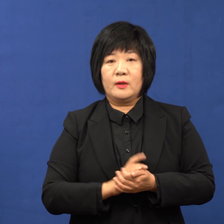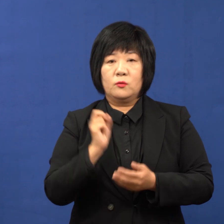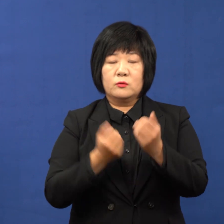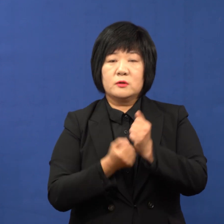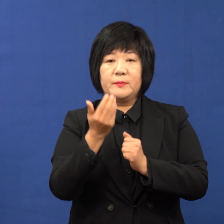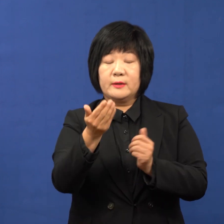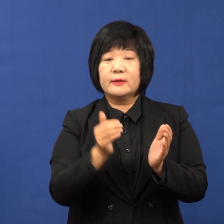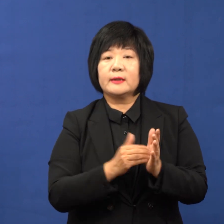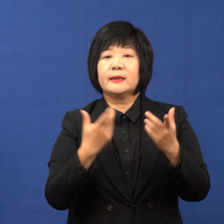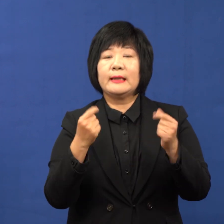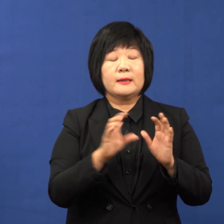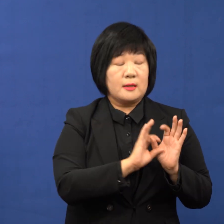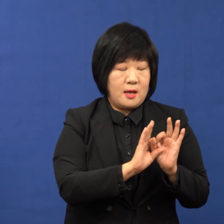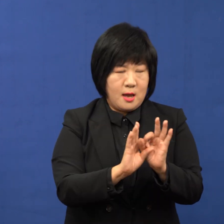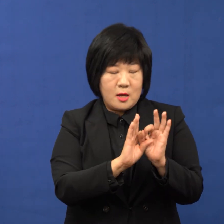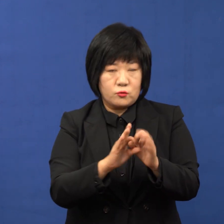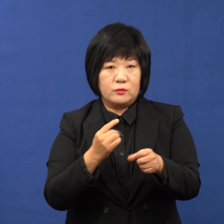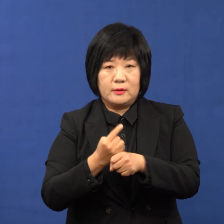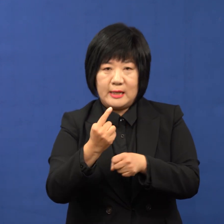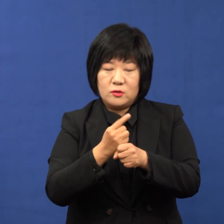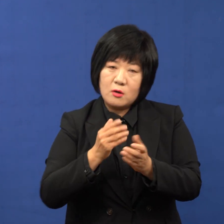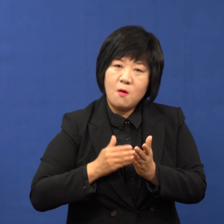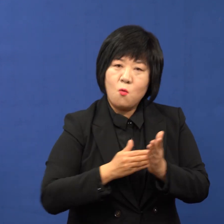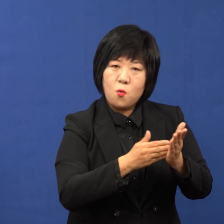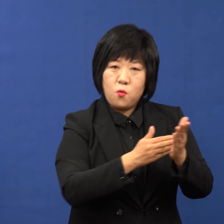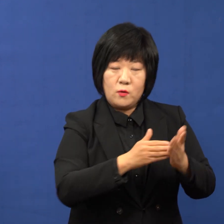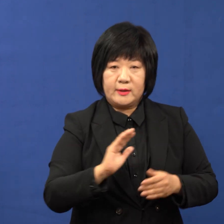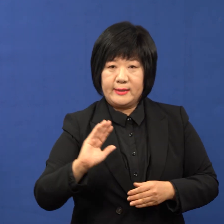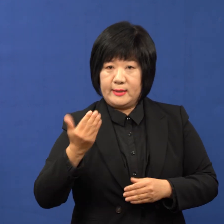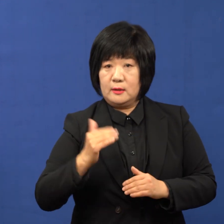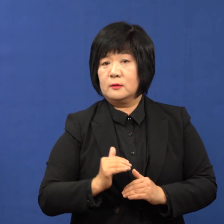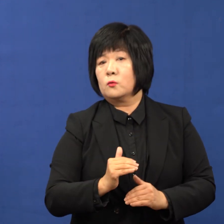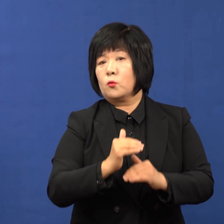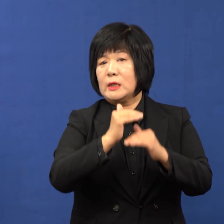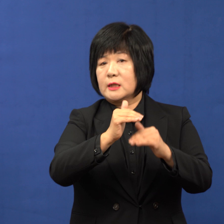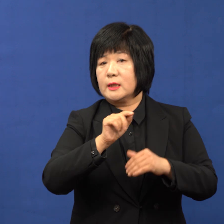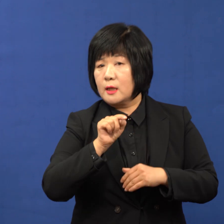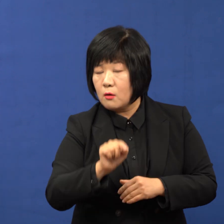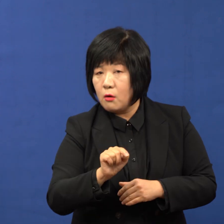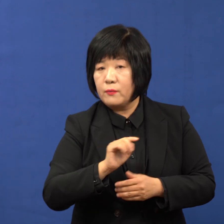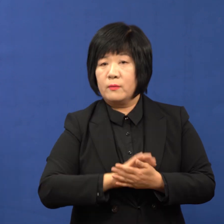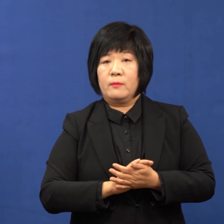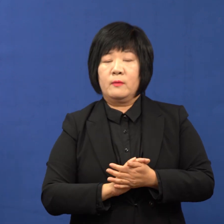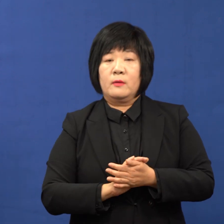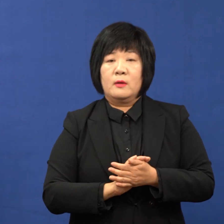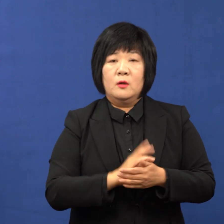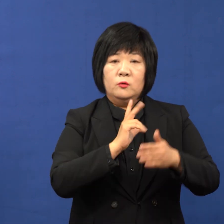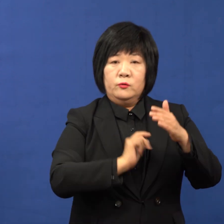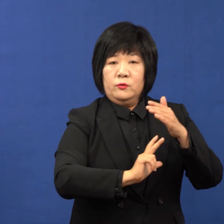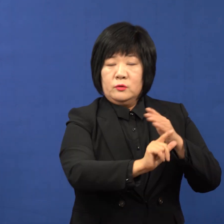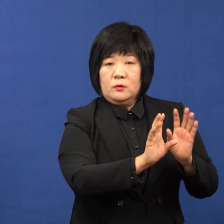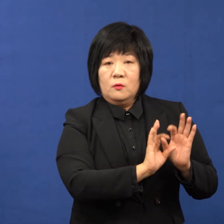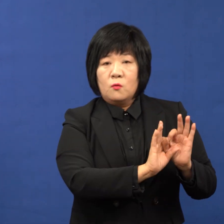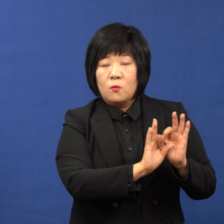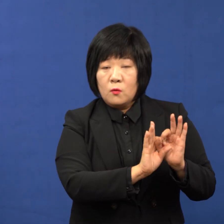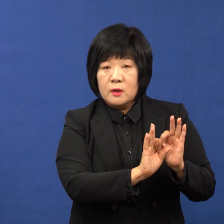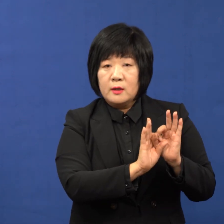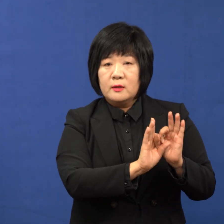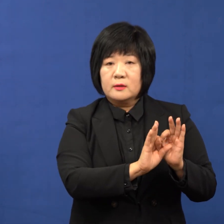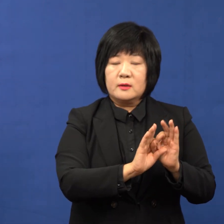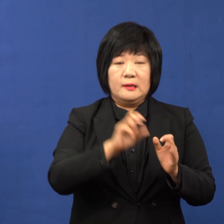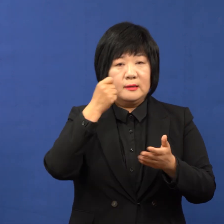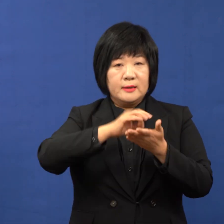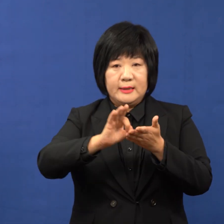말씀드렸다시피 지속적으로 내년에도 요구를 할 겁니다. 그런데 이 과정들이라는 게 보시면 도시철도와 관련돼서는 굉장히 예산을